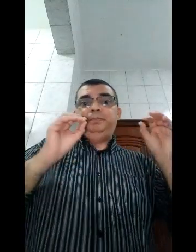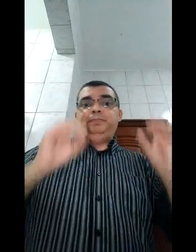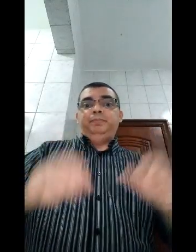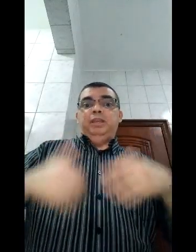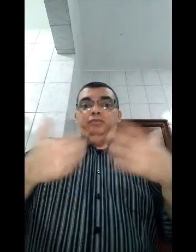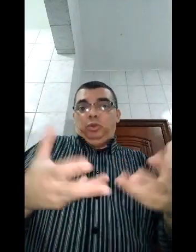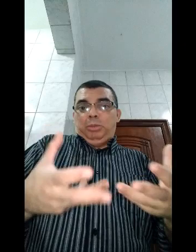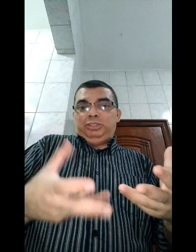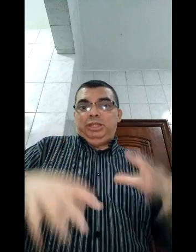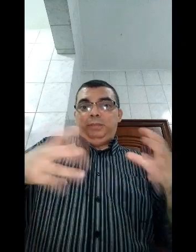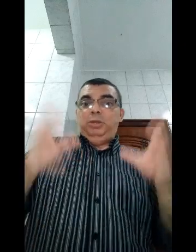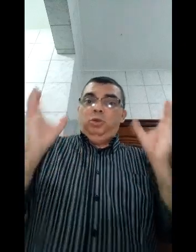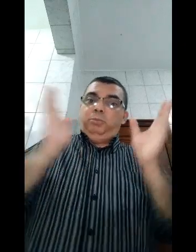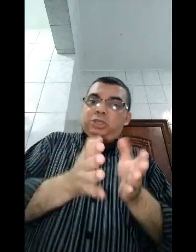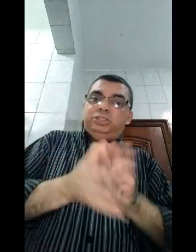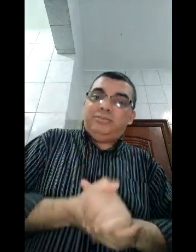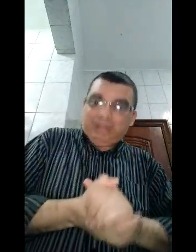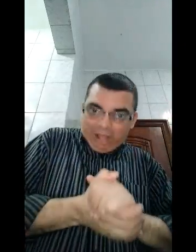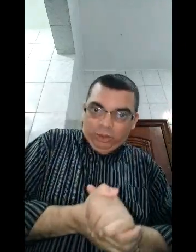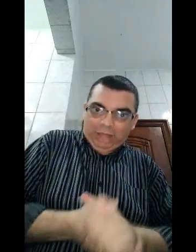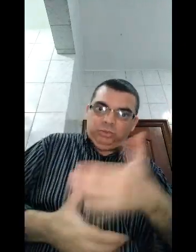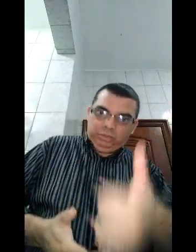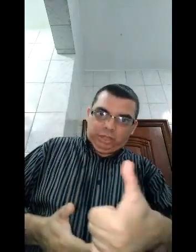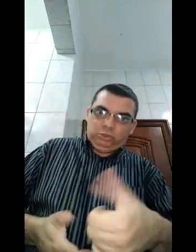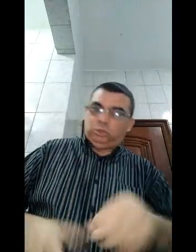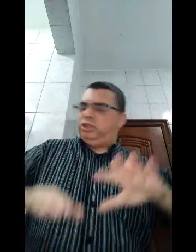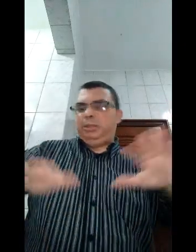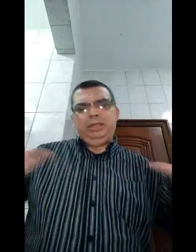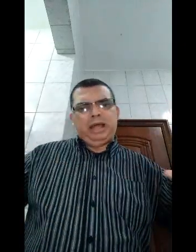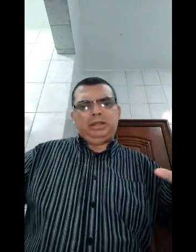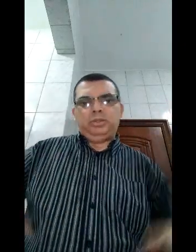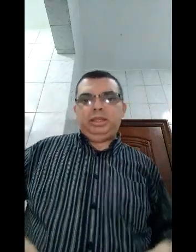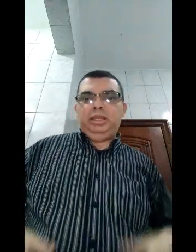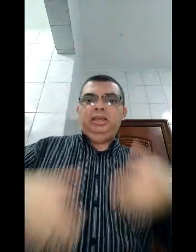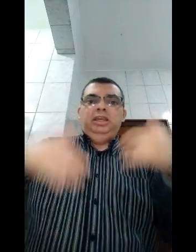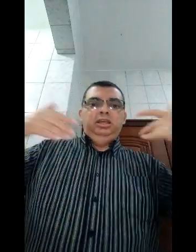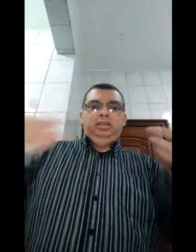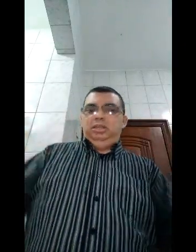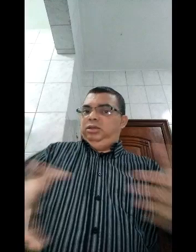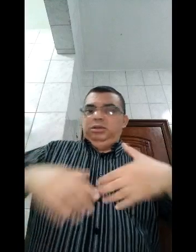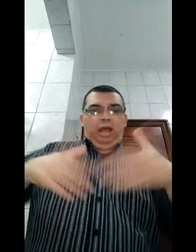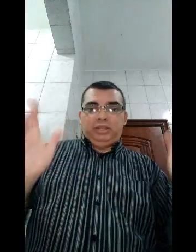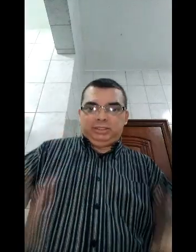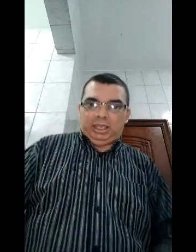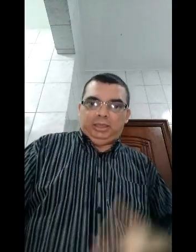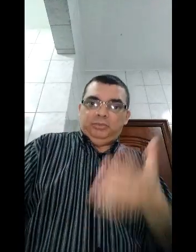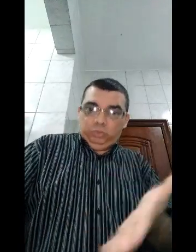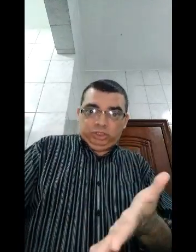virou uma estrela, brilhou porque estava ao lado da Jojo. Também nada contra ele e a vida que segue. O